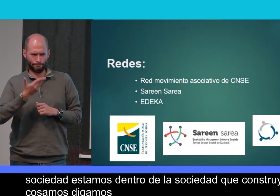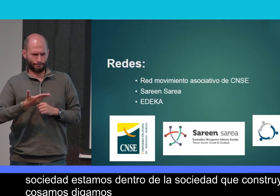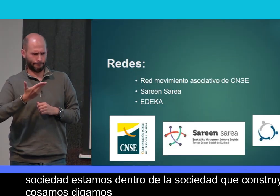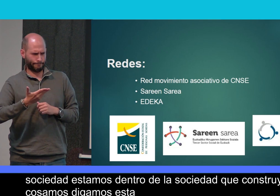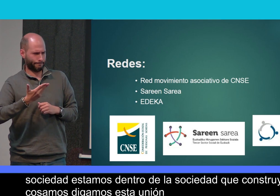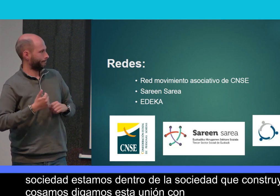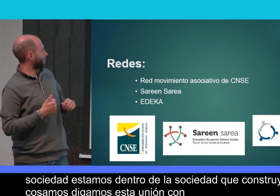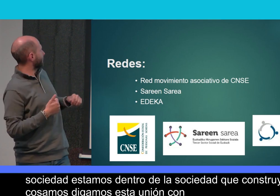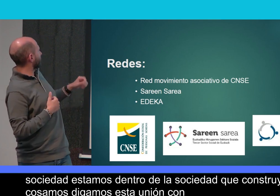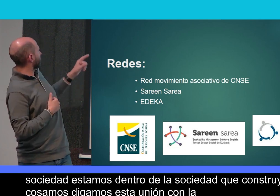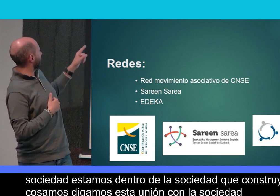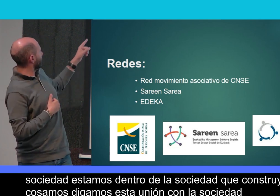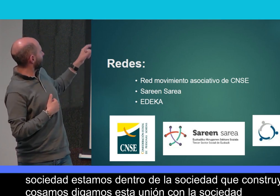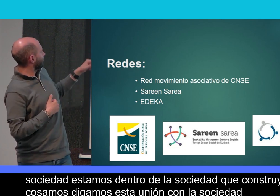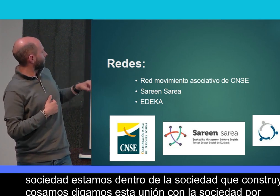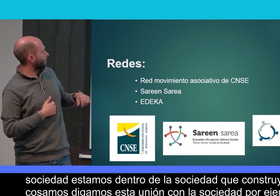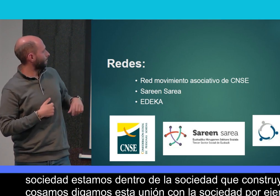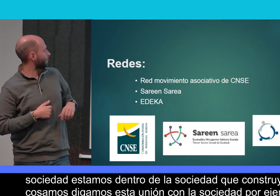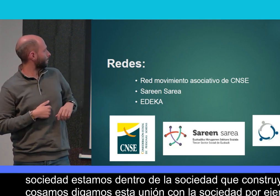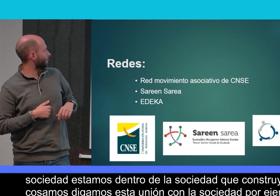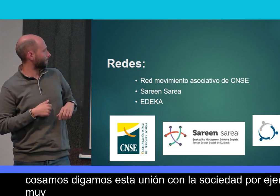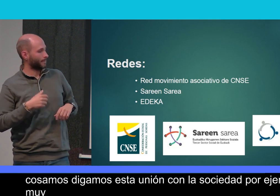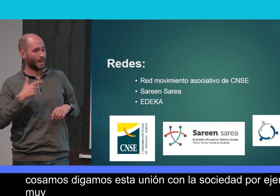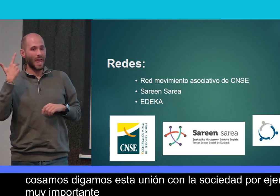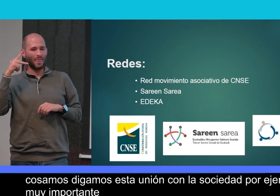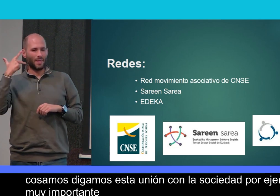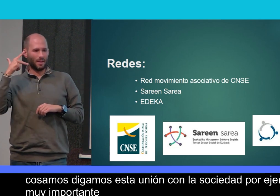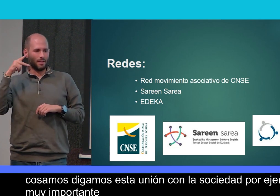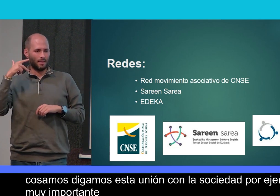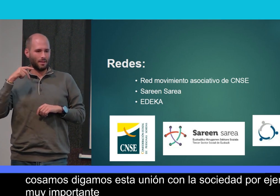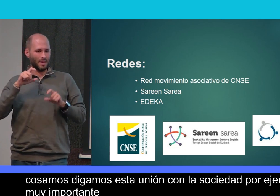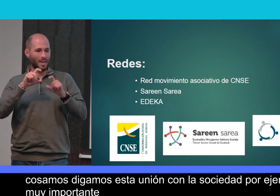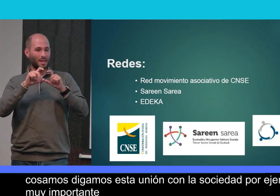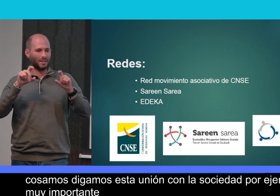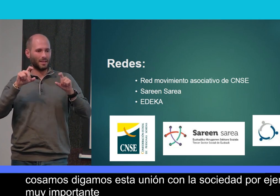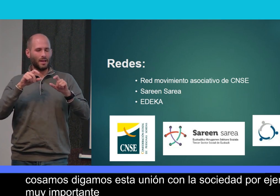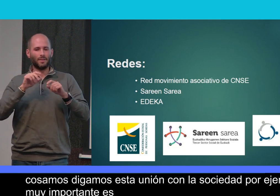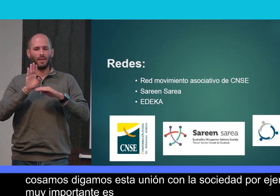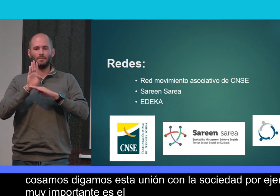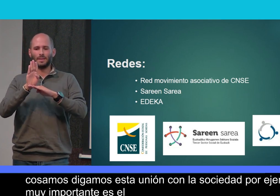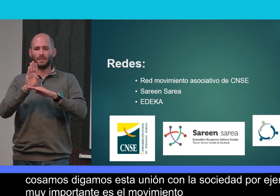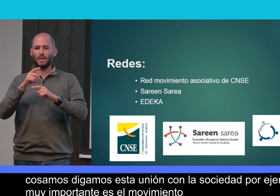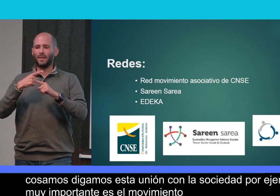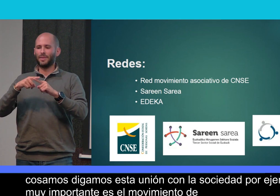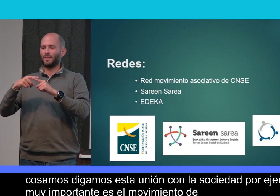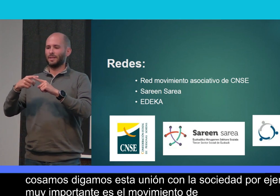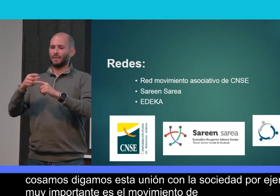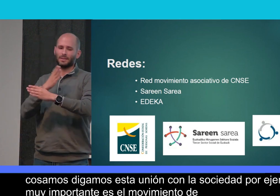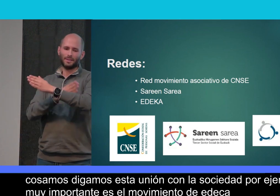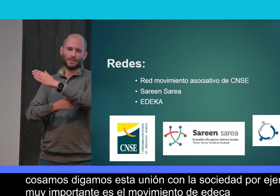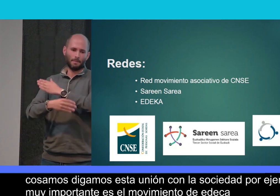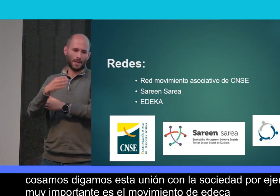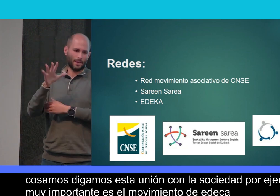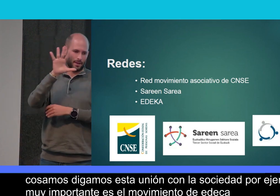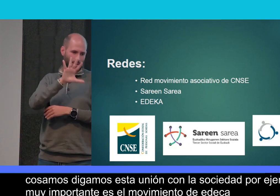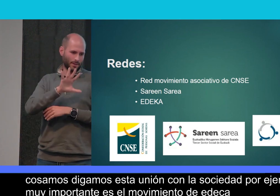la sociedad. Por ejemplo, algo muy importante es el movimiento de EDECA. EDECA es la